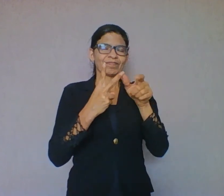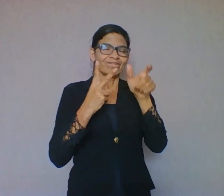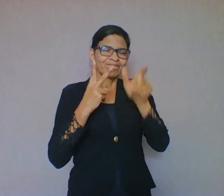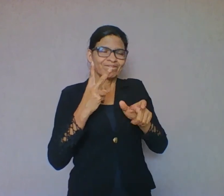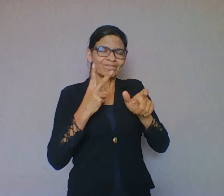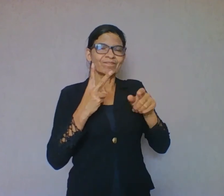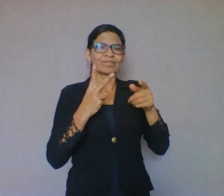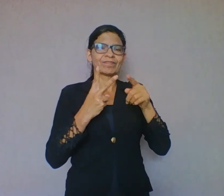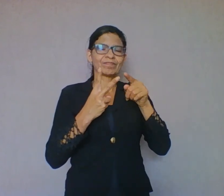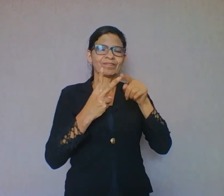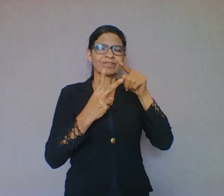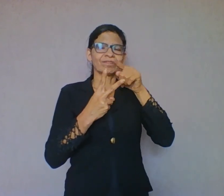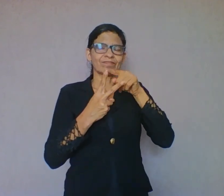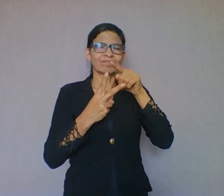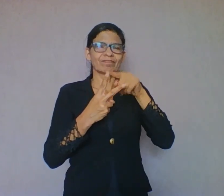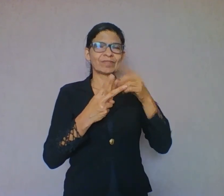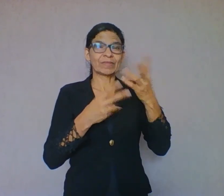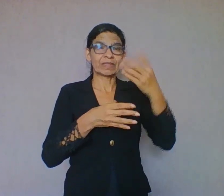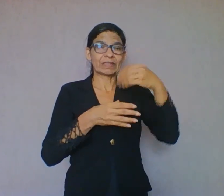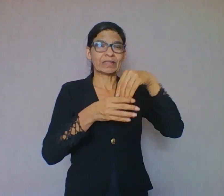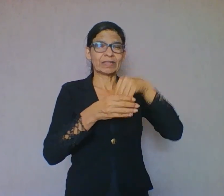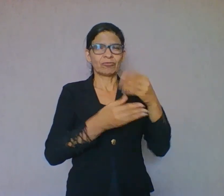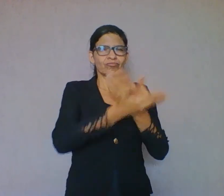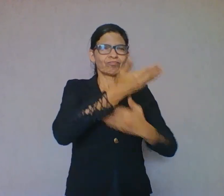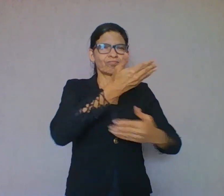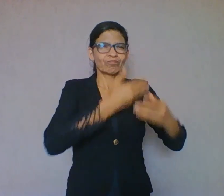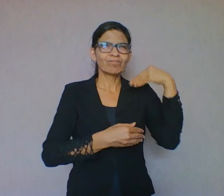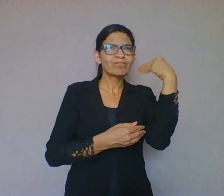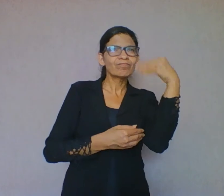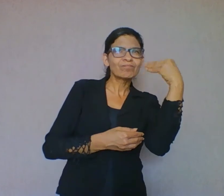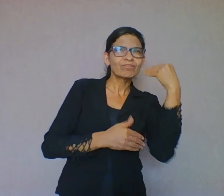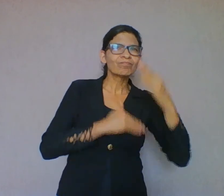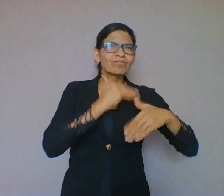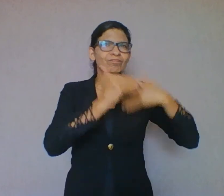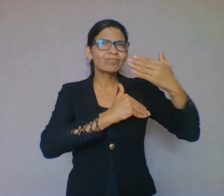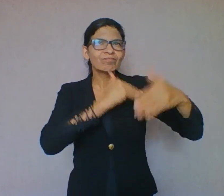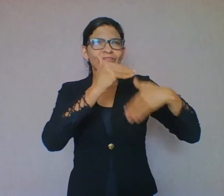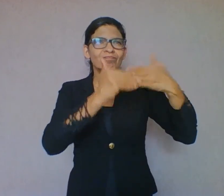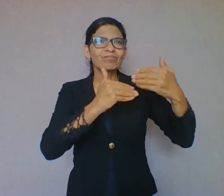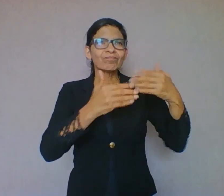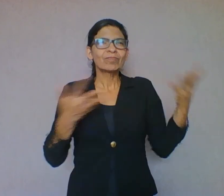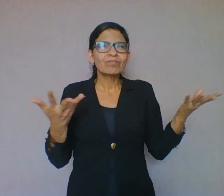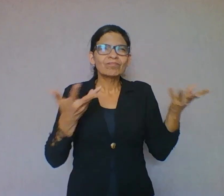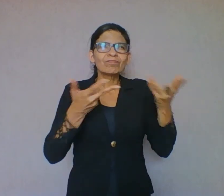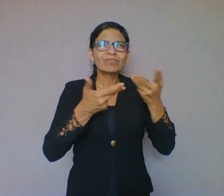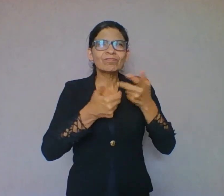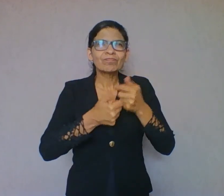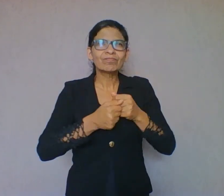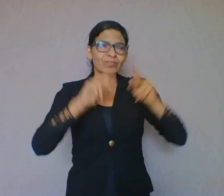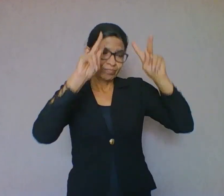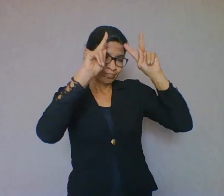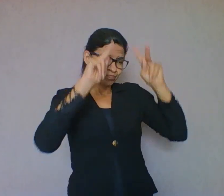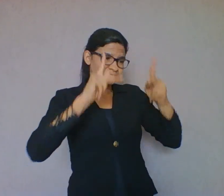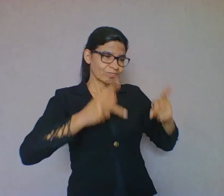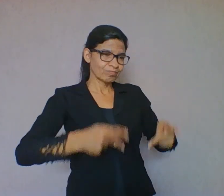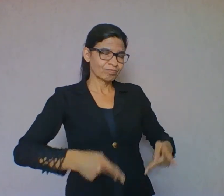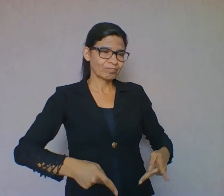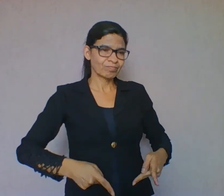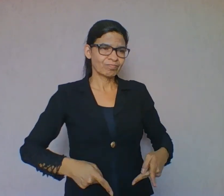Experimentando, desenvolvendo e conferindo as suas habilidades de leitor, o ser humano passa a agir eficientemente